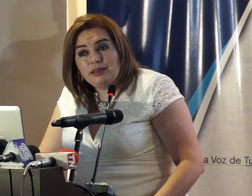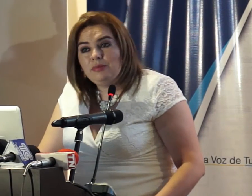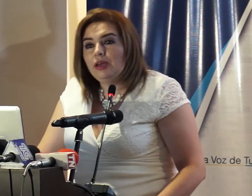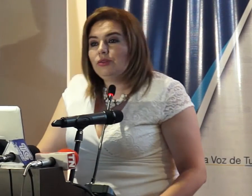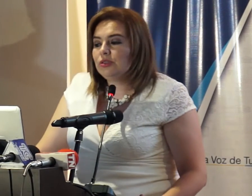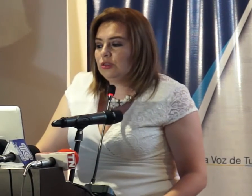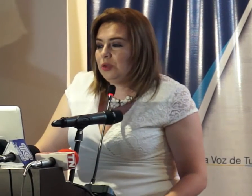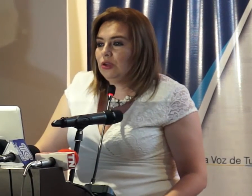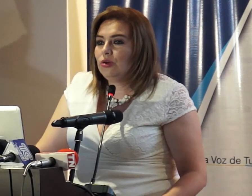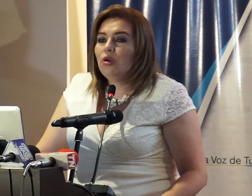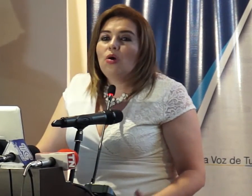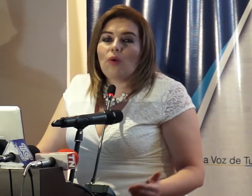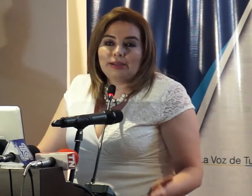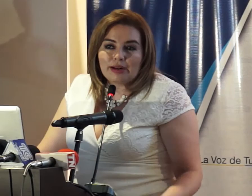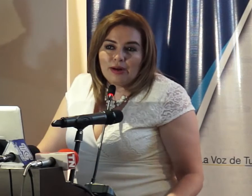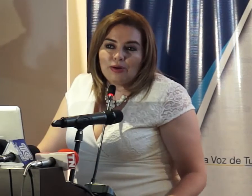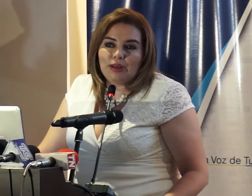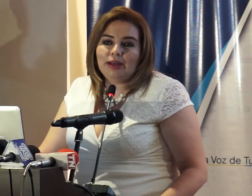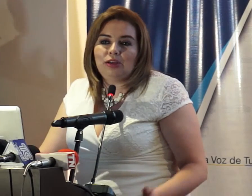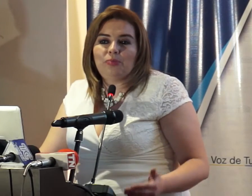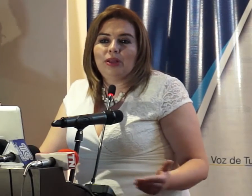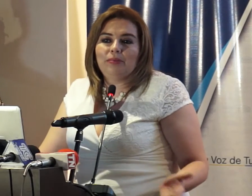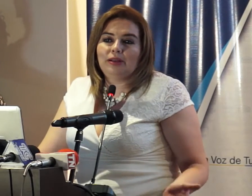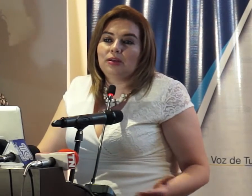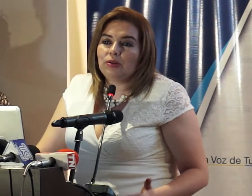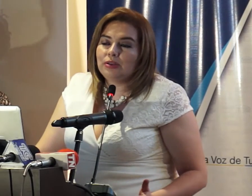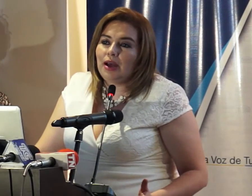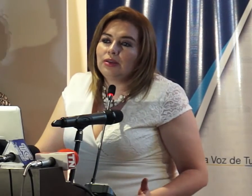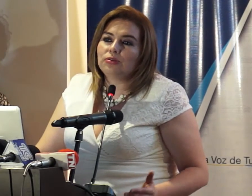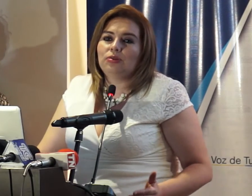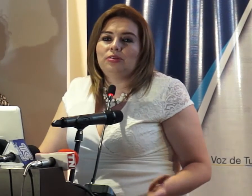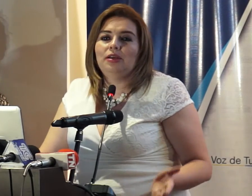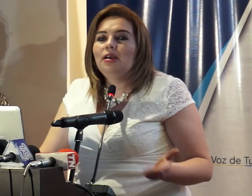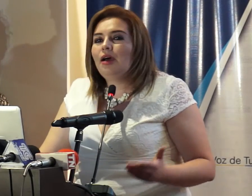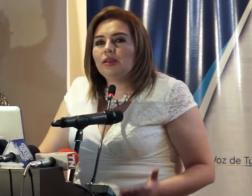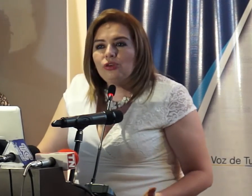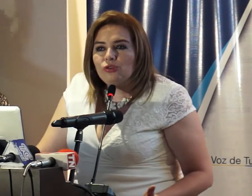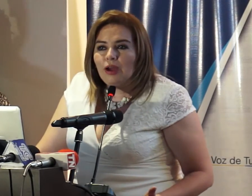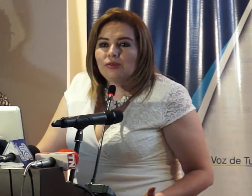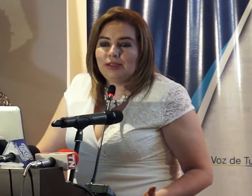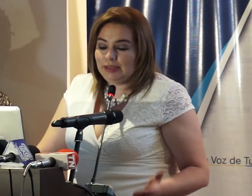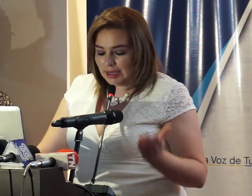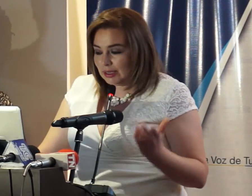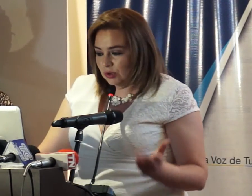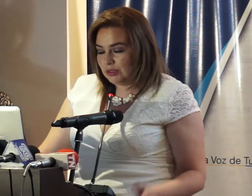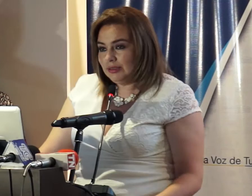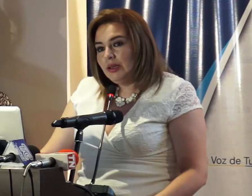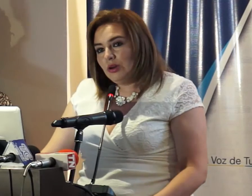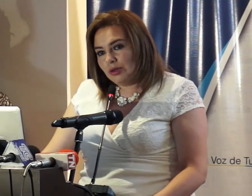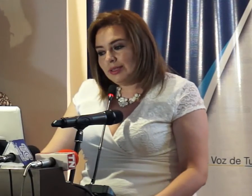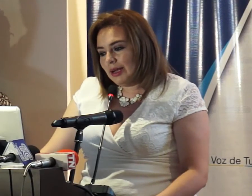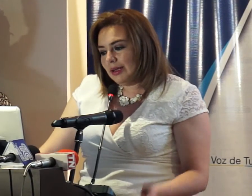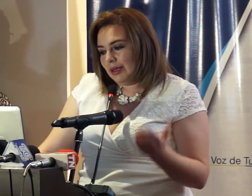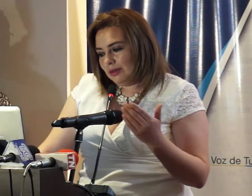entretenimiento si es de opinión cuál es el rango de edad si lo pueden ver de 0 a 12 años de 12 a 18 años es decir esas cosas